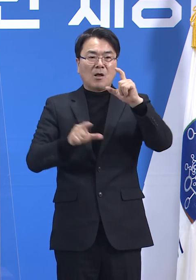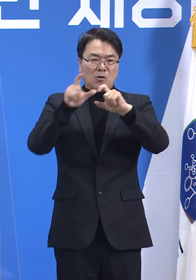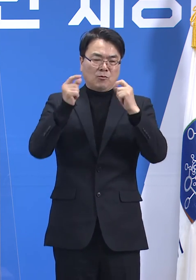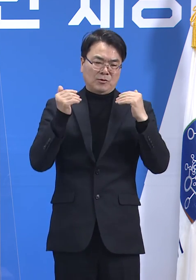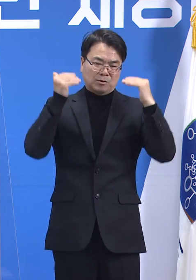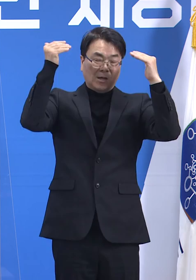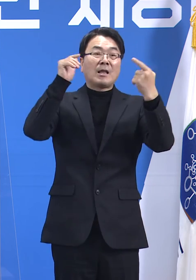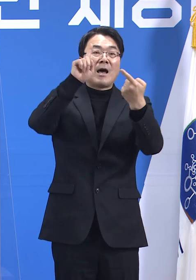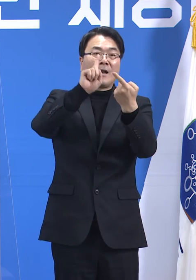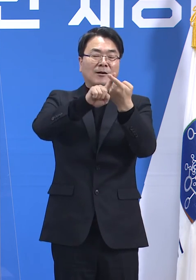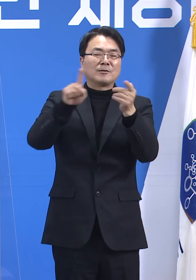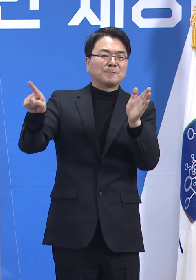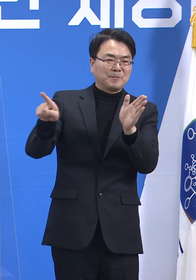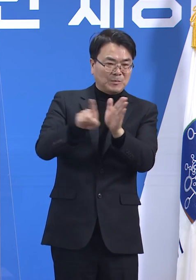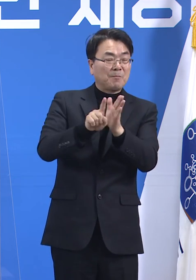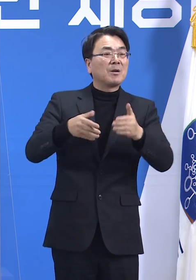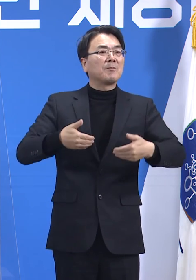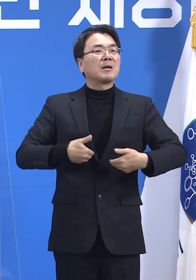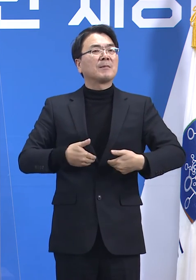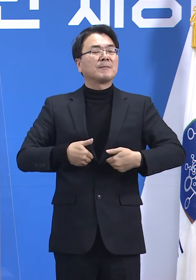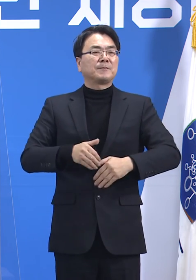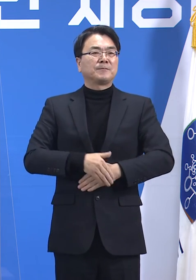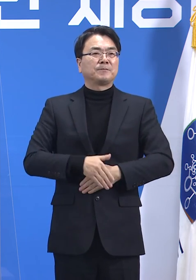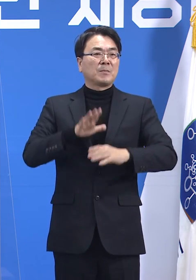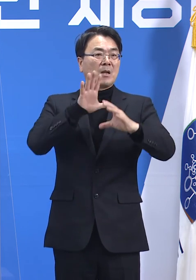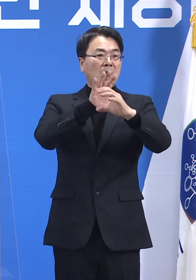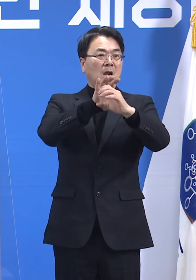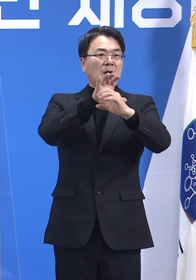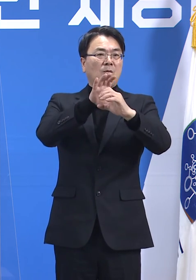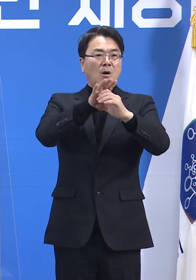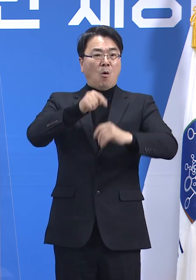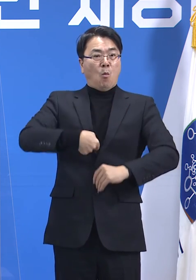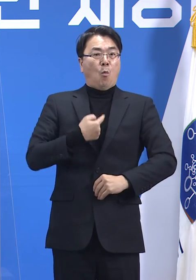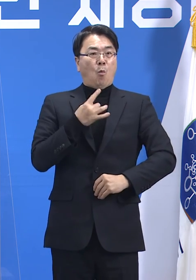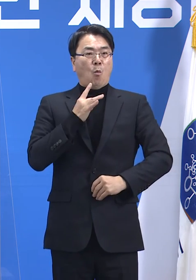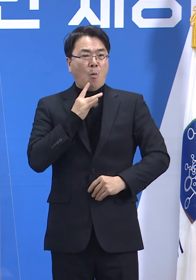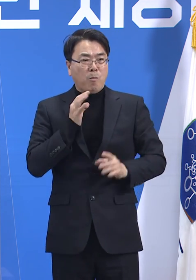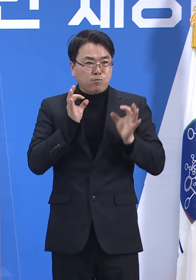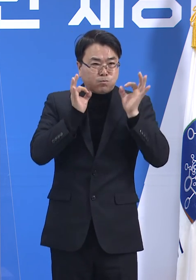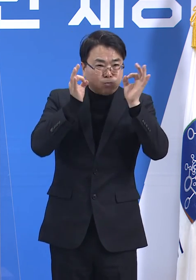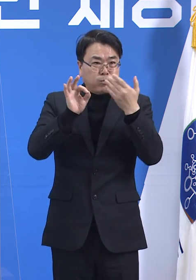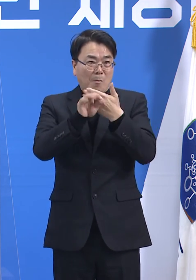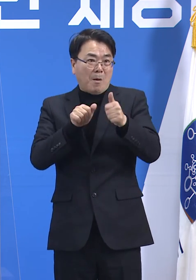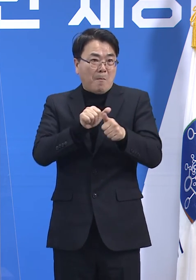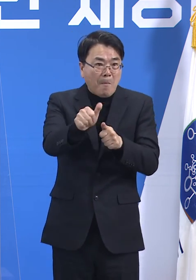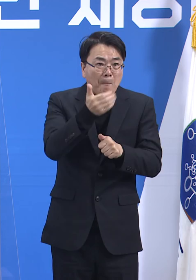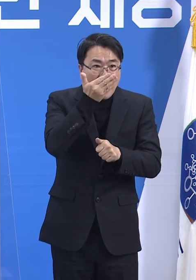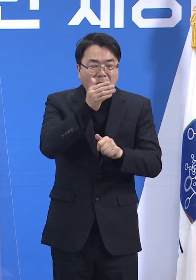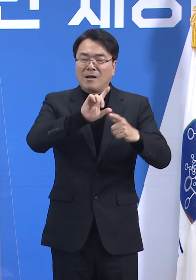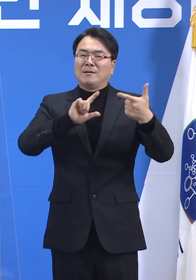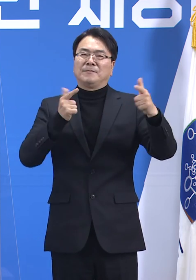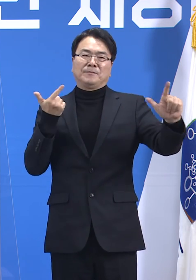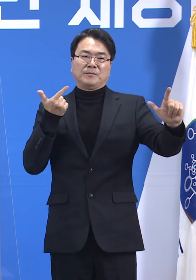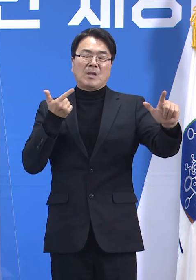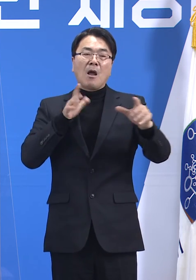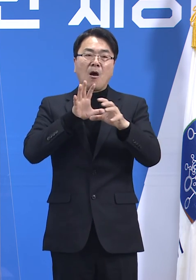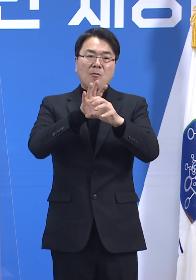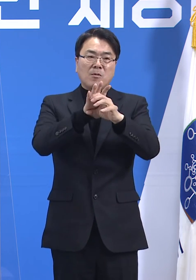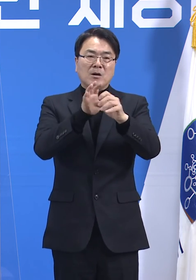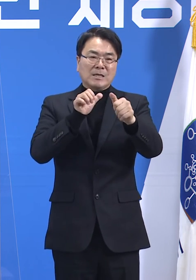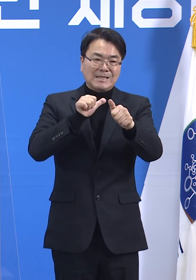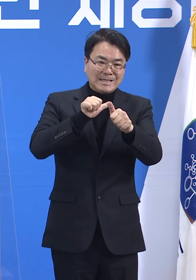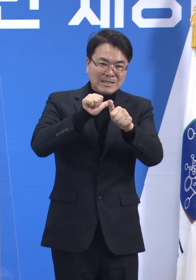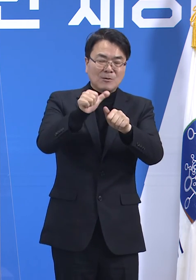믿어야 합니다. 코로나19는 혼자만의 노력으로 이겨낼 수는 없습니다. 코로나19를